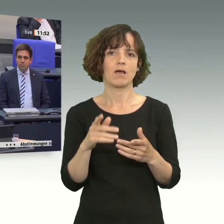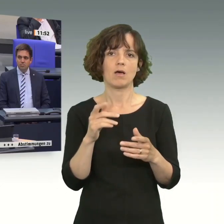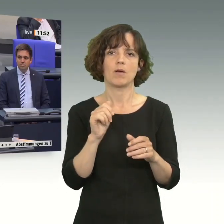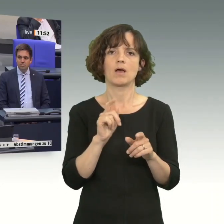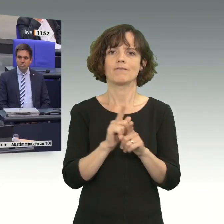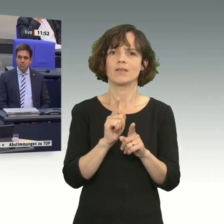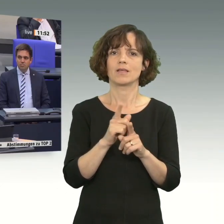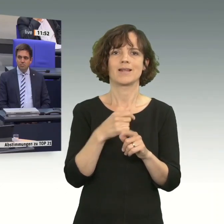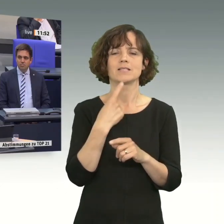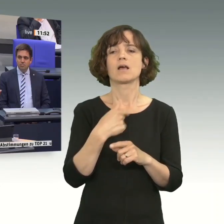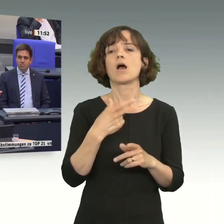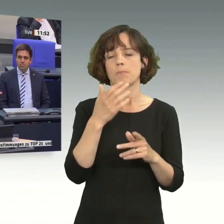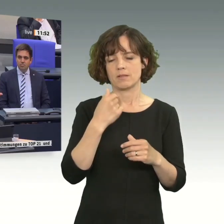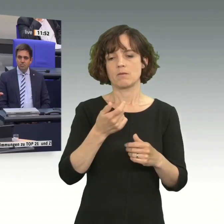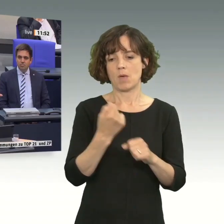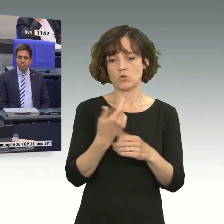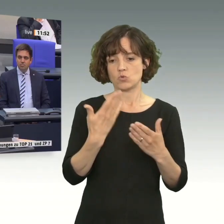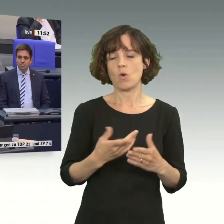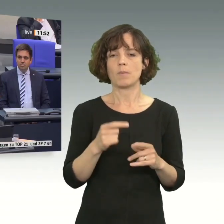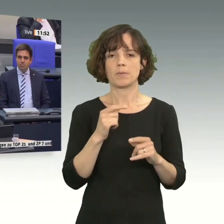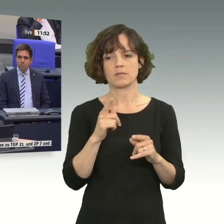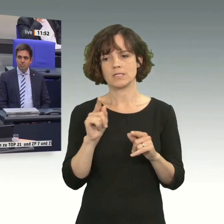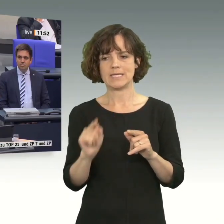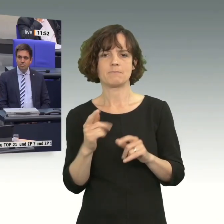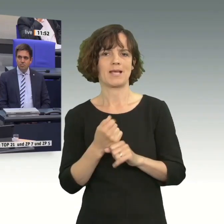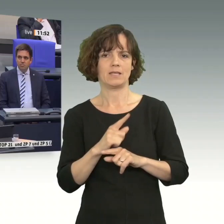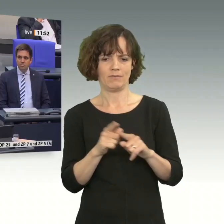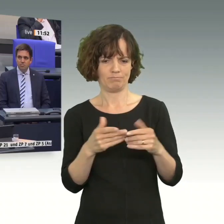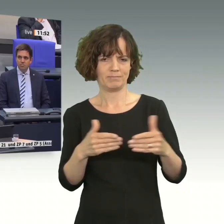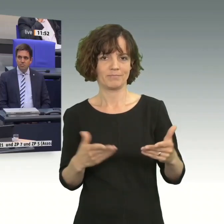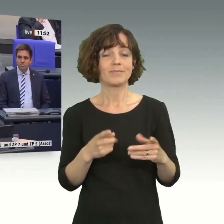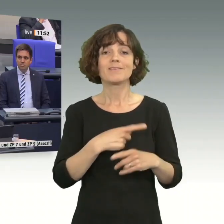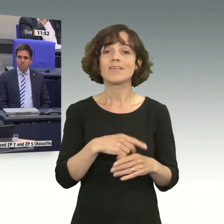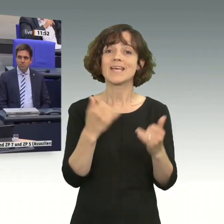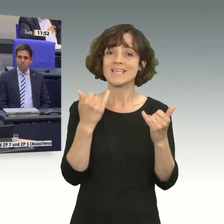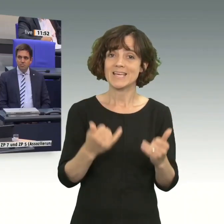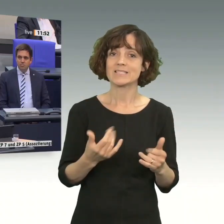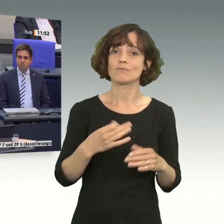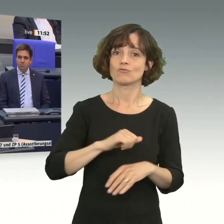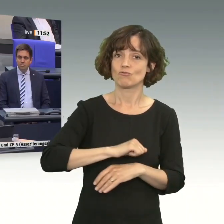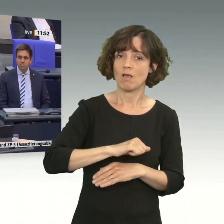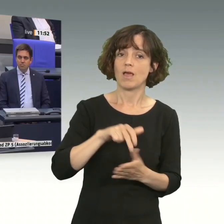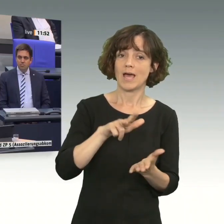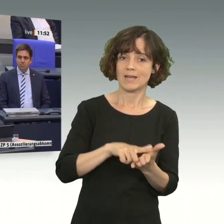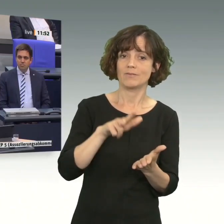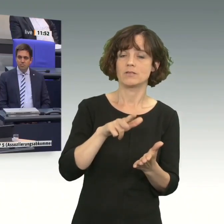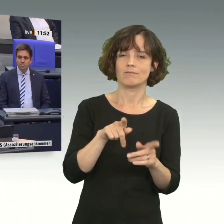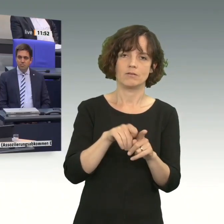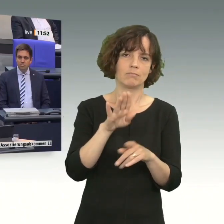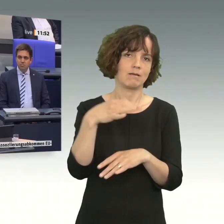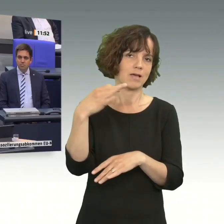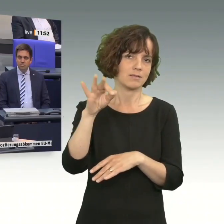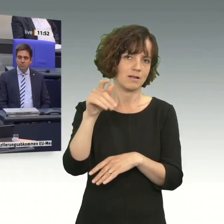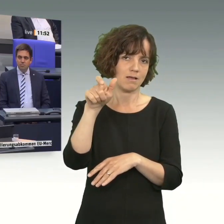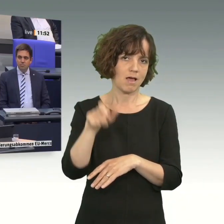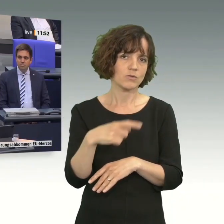den Pelz nicht nass. Und deshalb sage ich es sehr klar, wir sind für das jetzige, schnelle Ratifizieren. Auch wie Ihr Kanzler ja